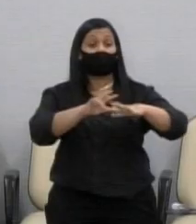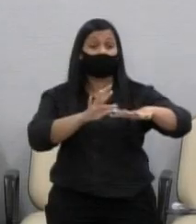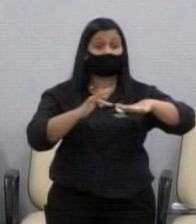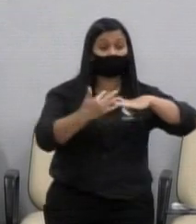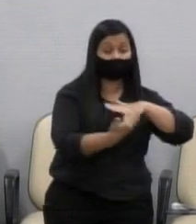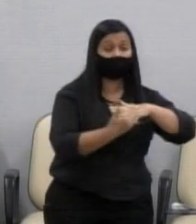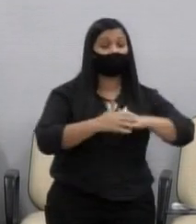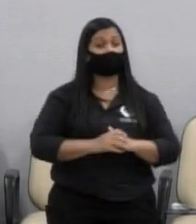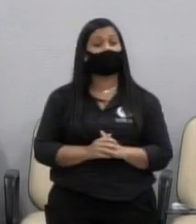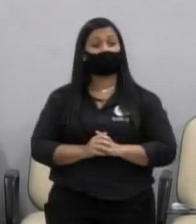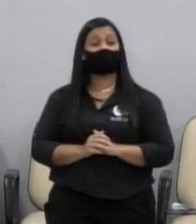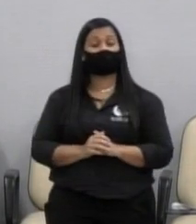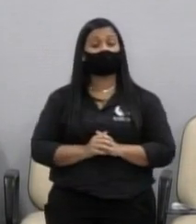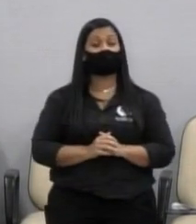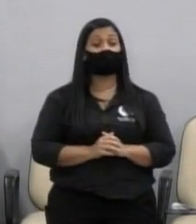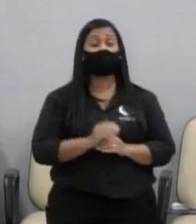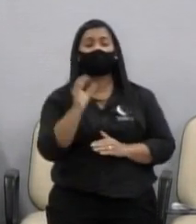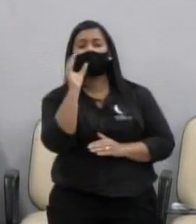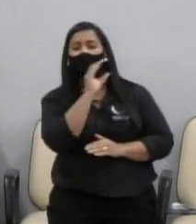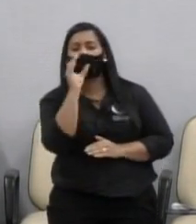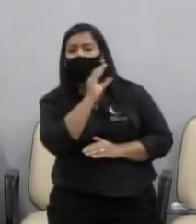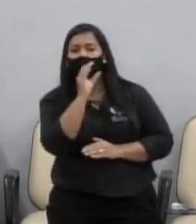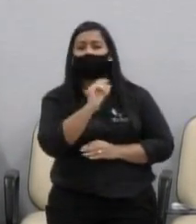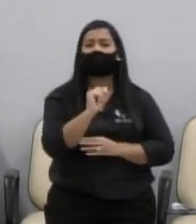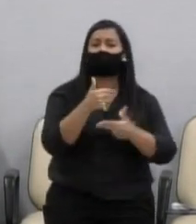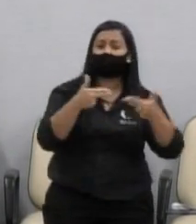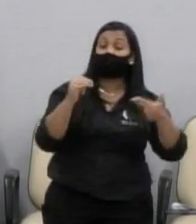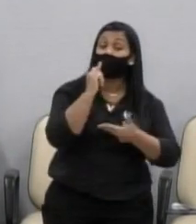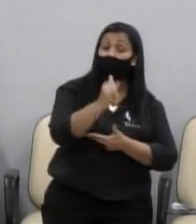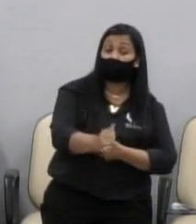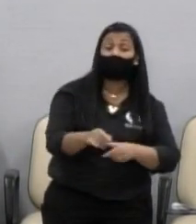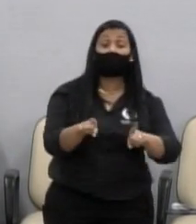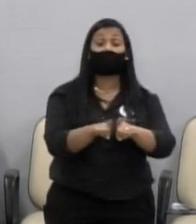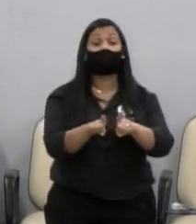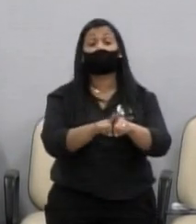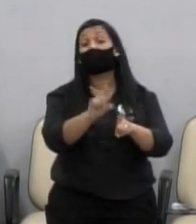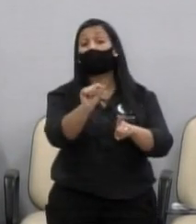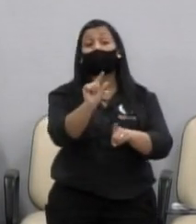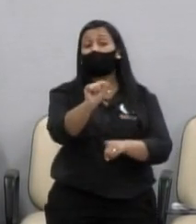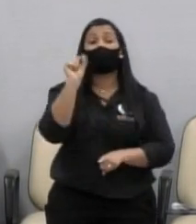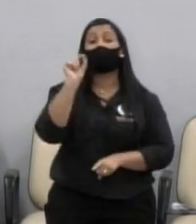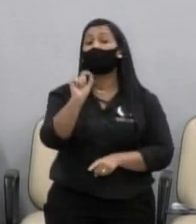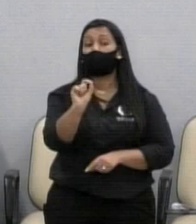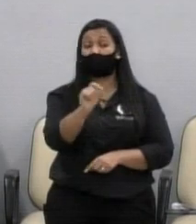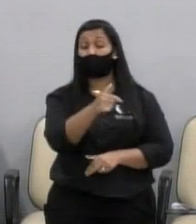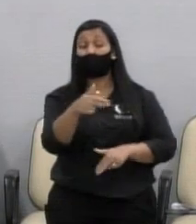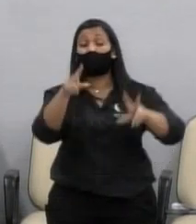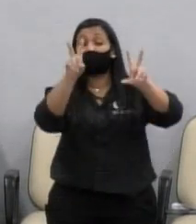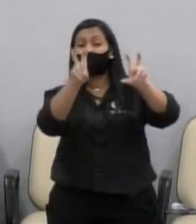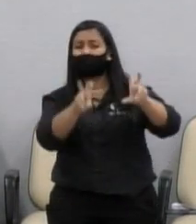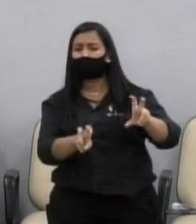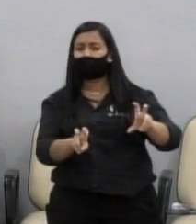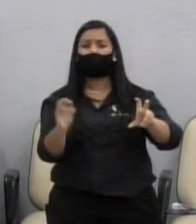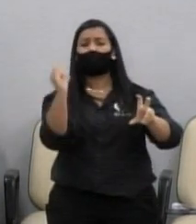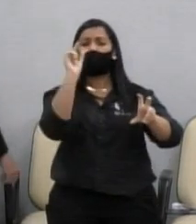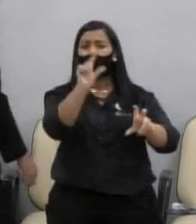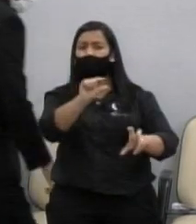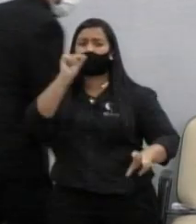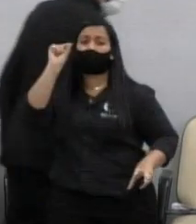Eu serei bem breve nas minhas palavras e quero destacar alguns temas importantes e